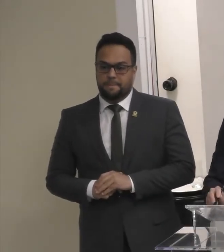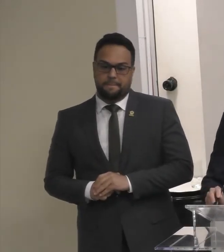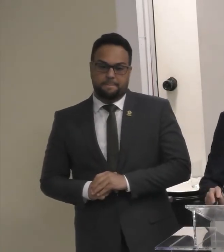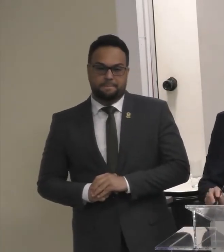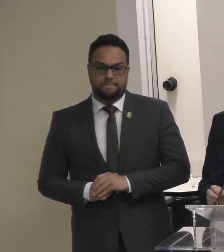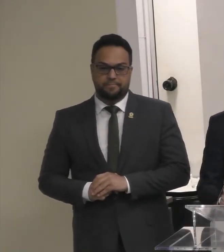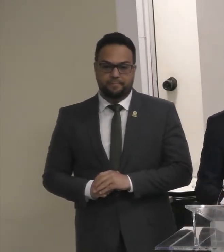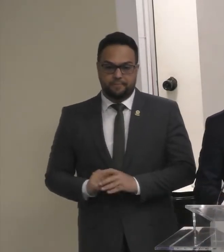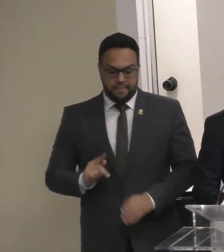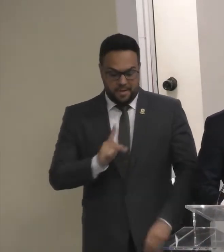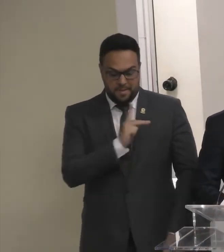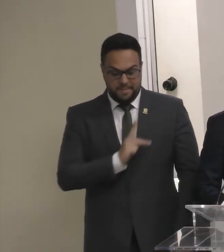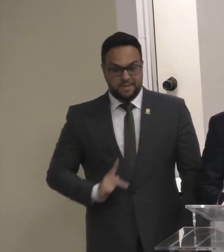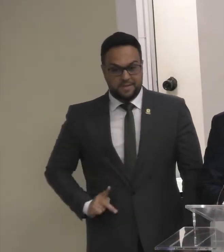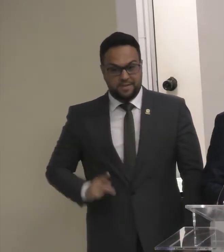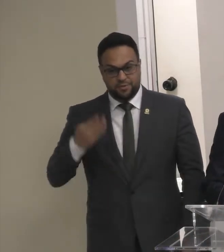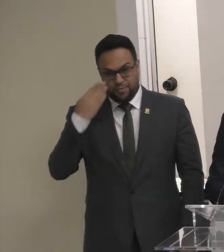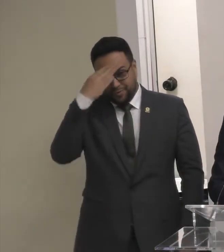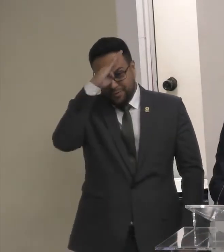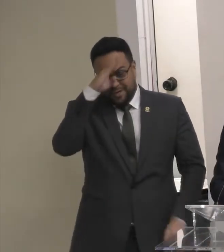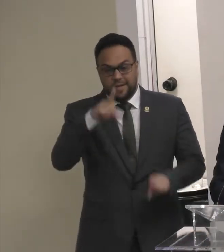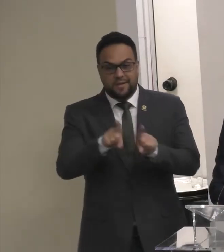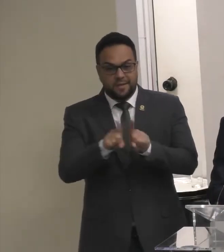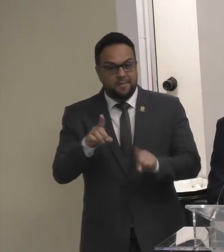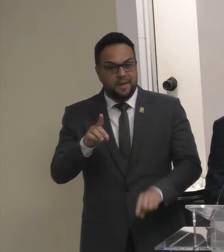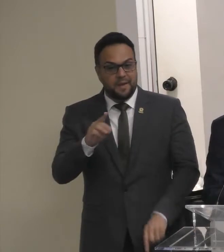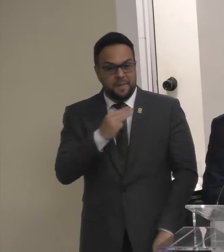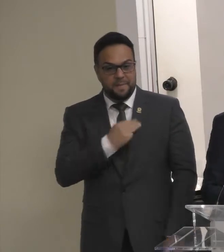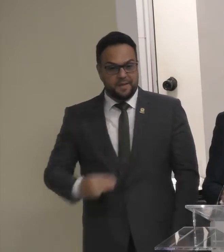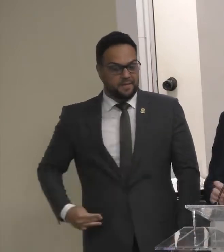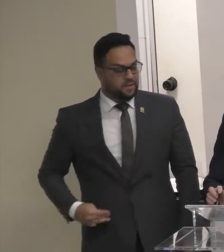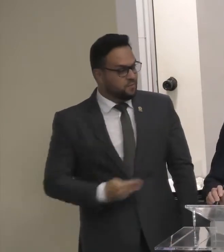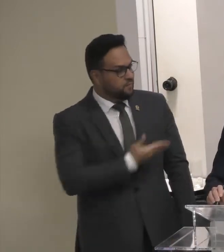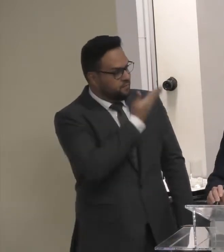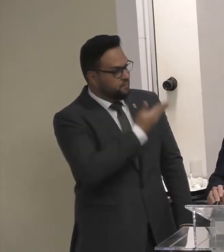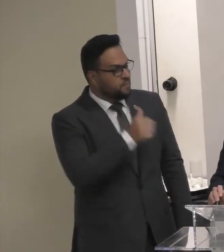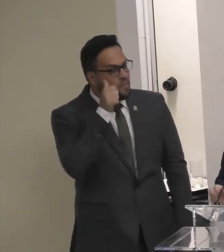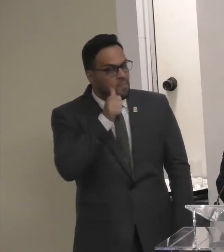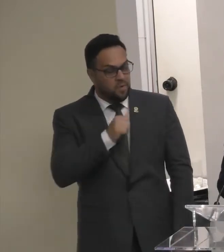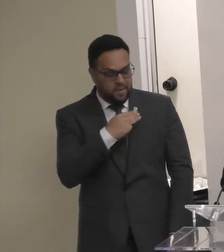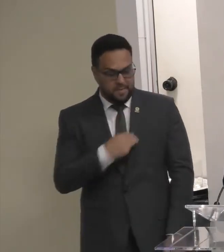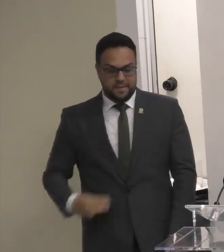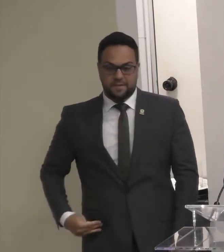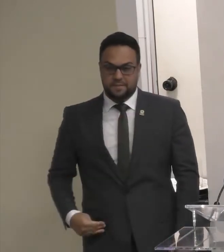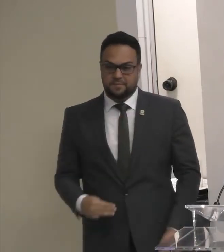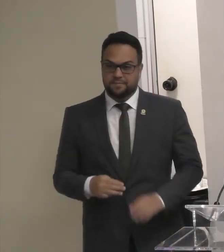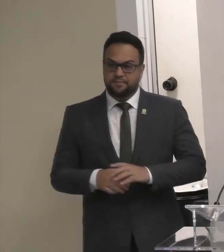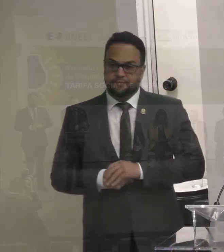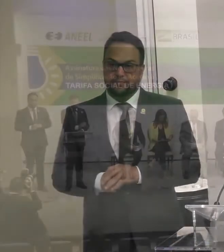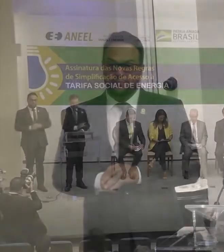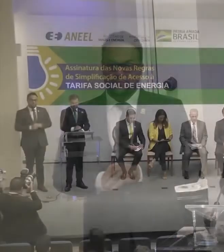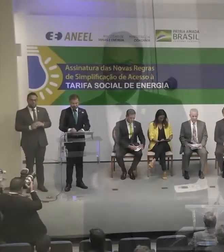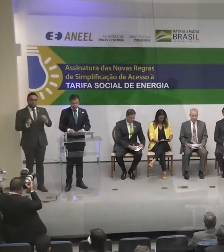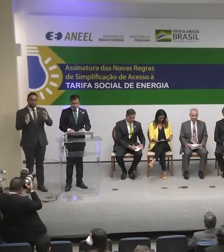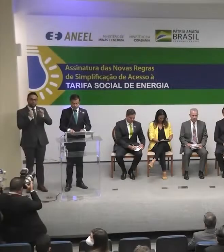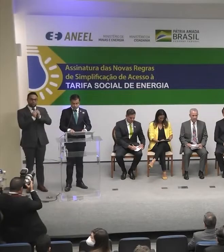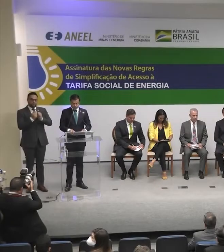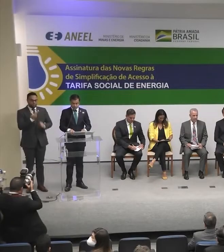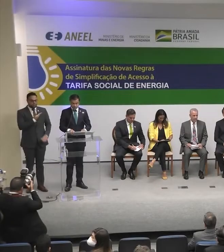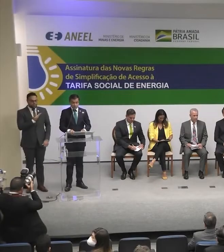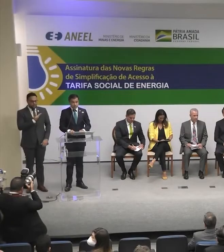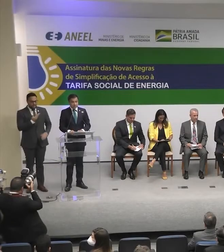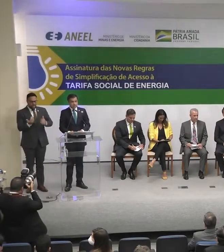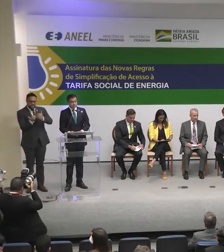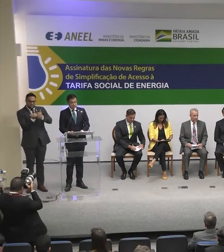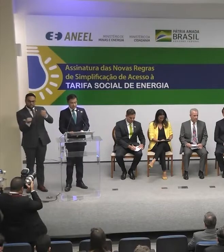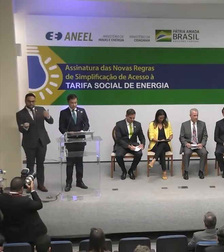Presidente Bolsonaro Senhores ministros E senhora ministra Gostaria de junto Com os meus colegas De diretoria da